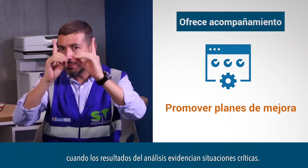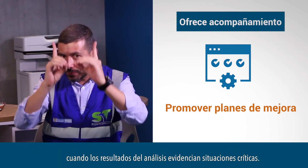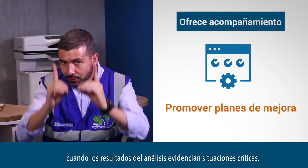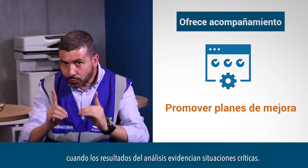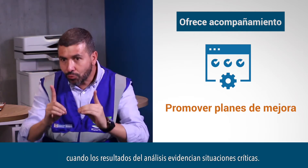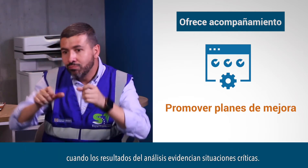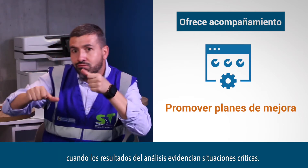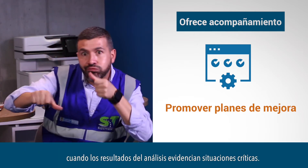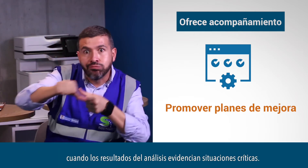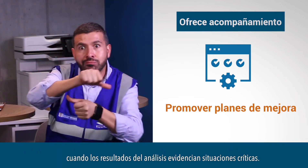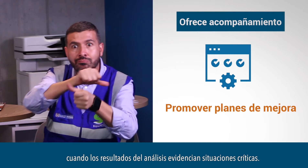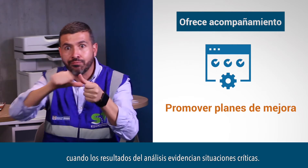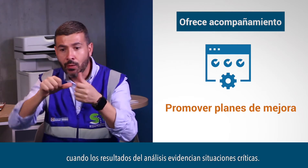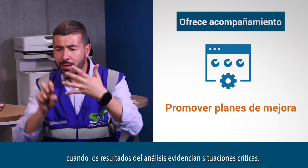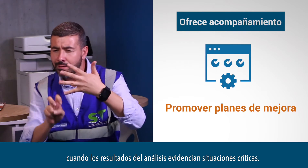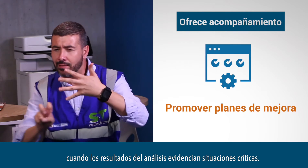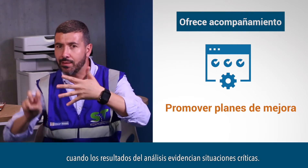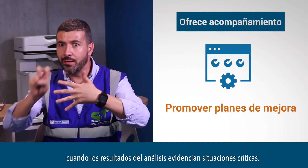evidencian situaciones críticas.